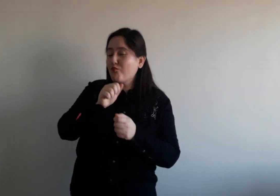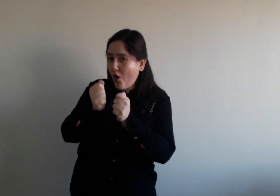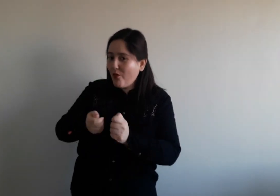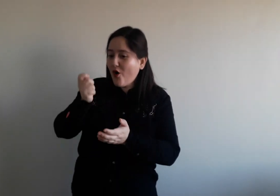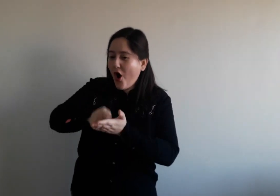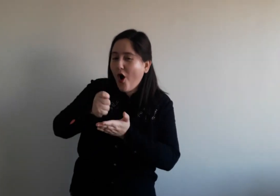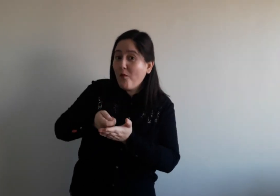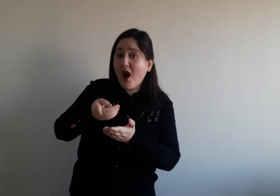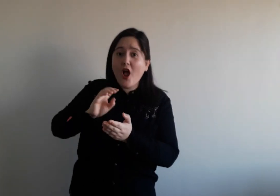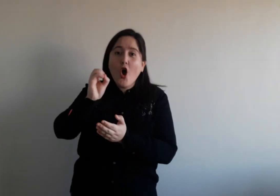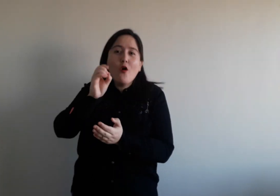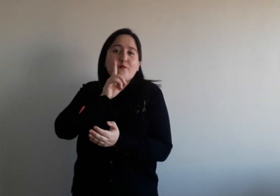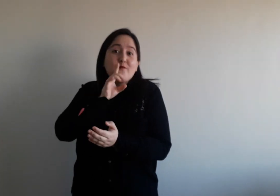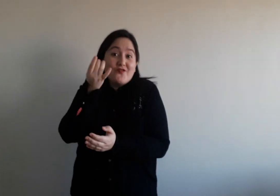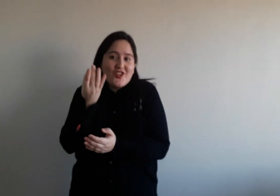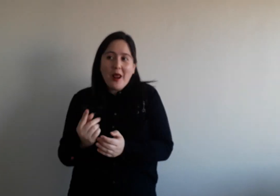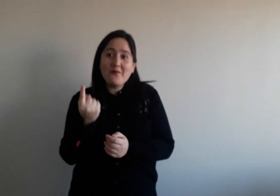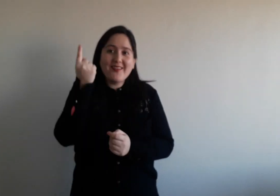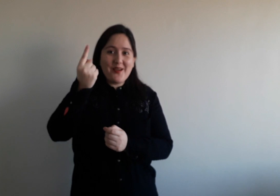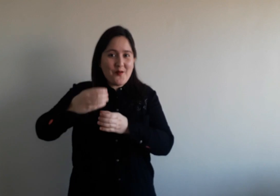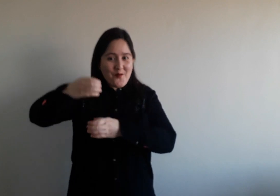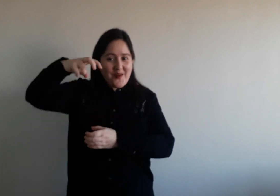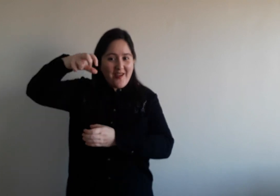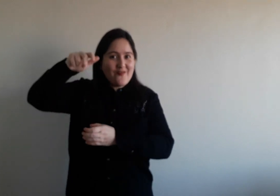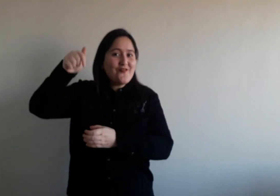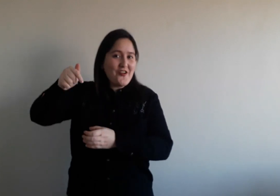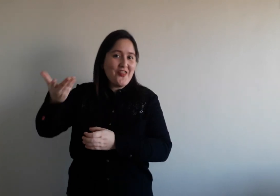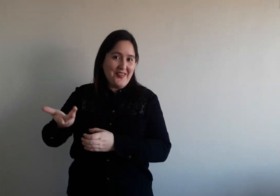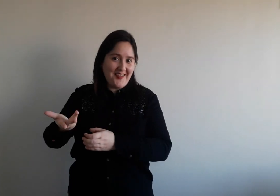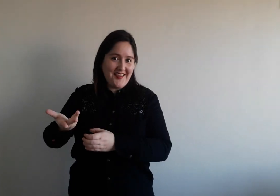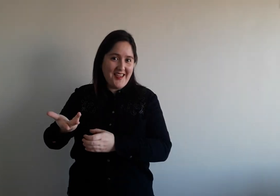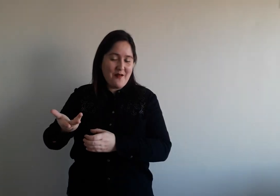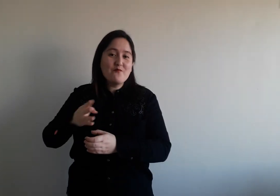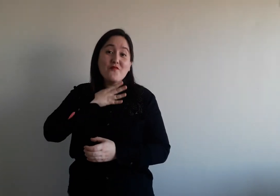rato las botellas de plástico ni comprando, sino que solamente ocupamos una.